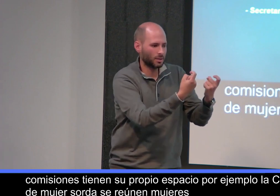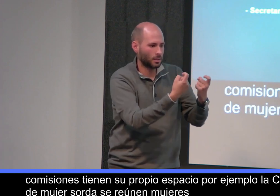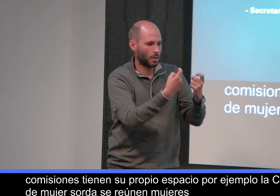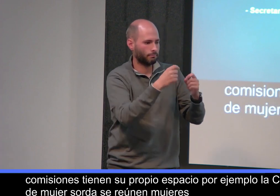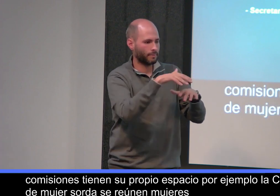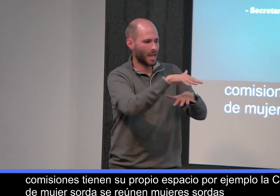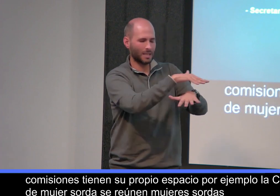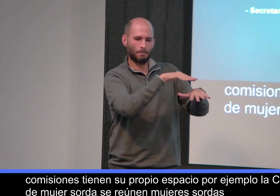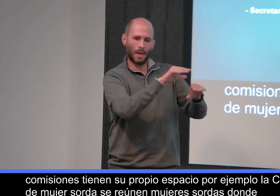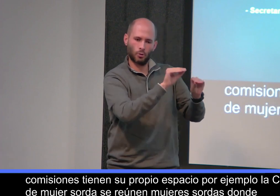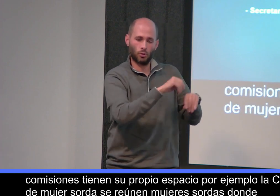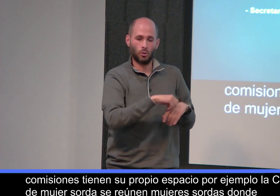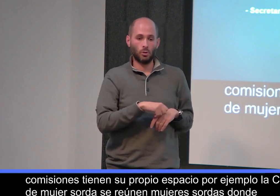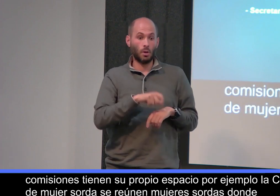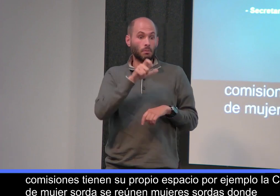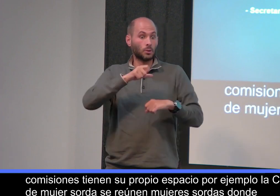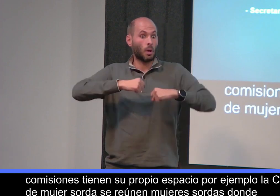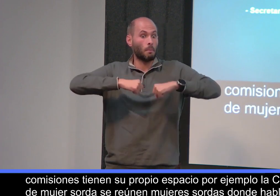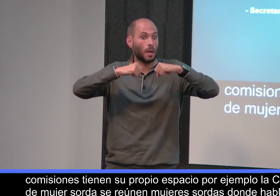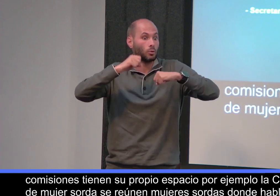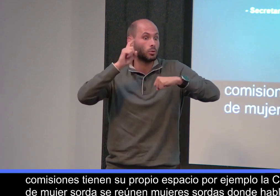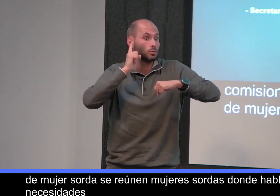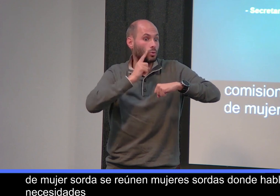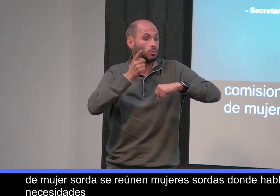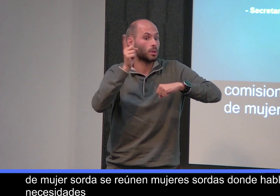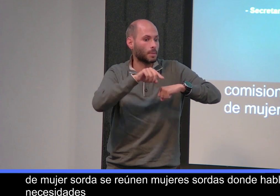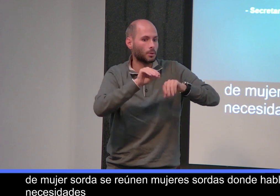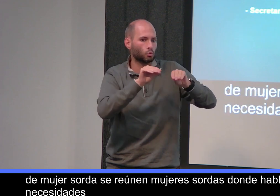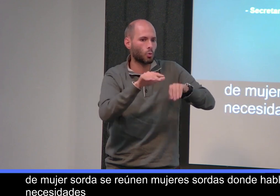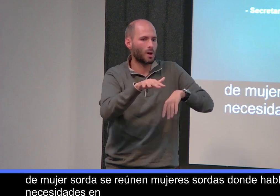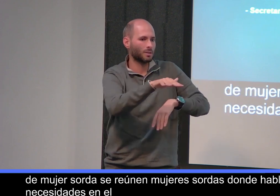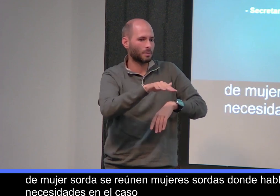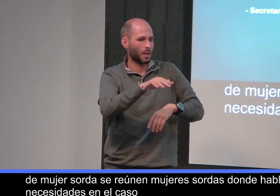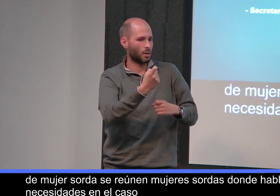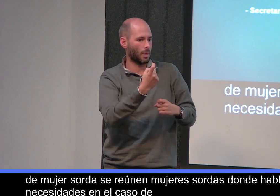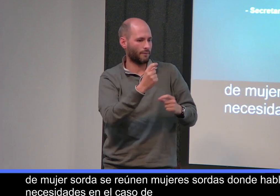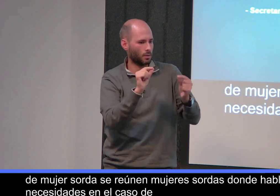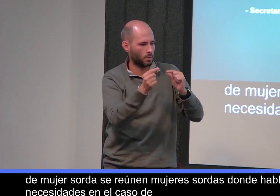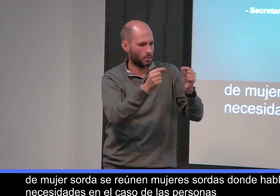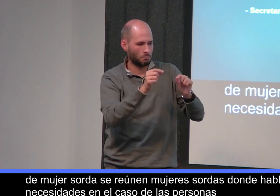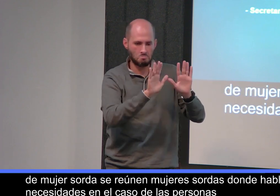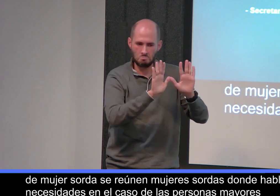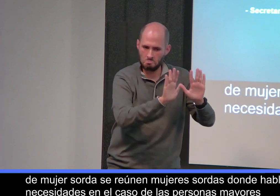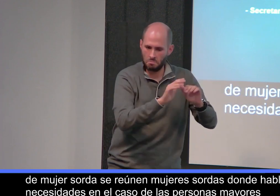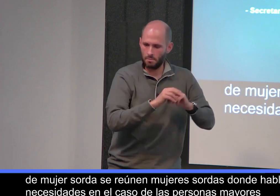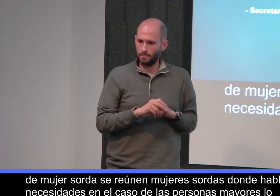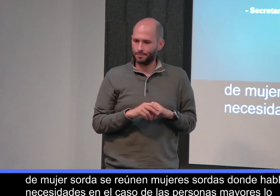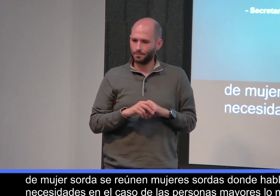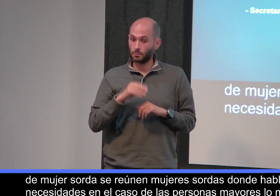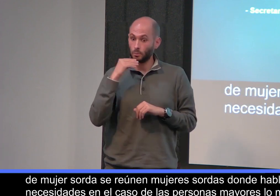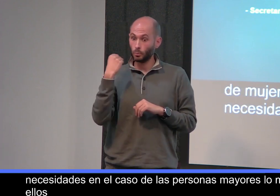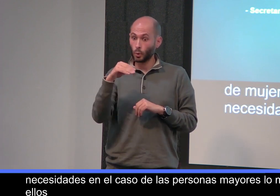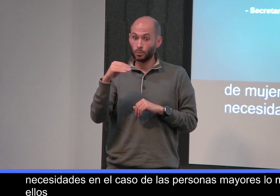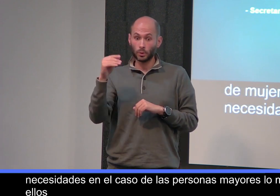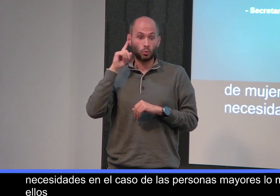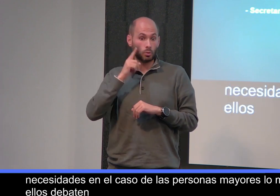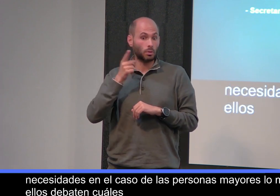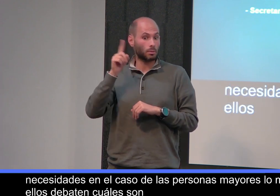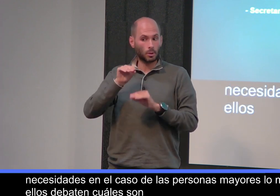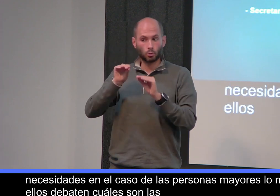donde hablan de las necesidades. En el caso de las personas mayores, lo mismo, ellos debaten cuáles son las necesidades. La